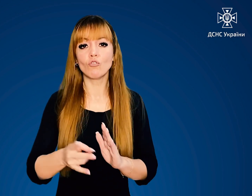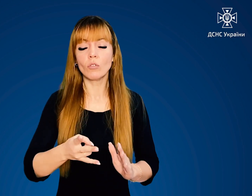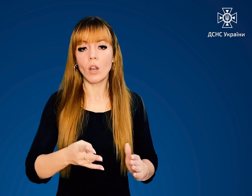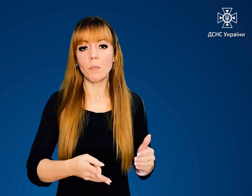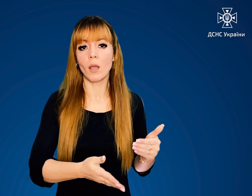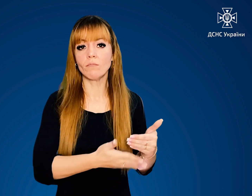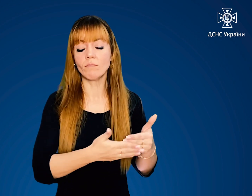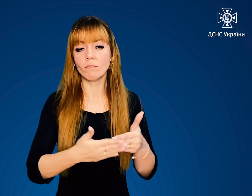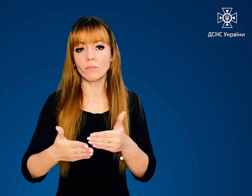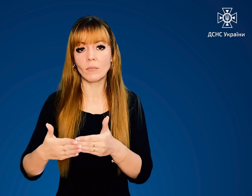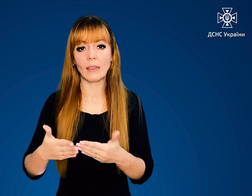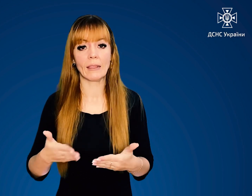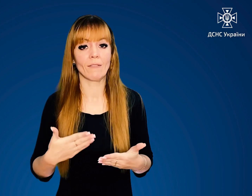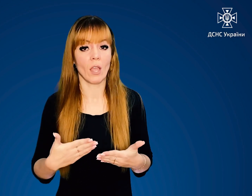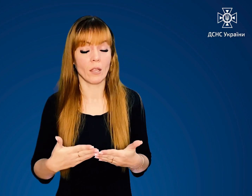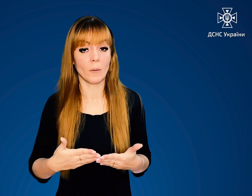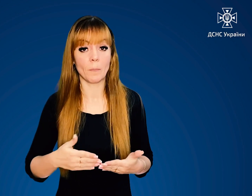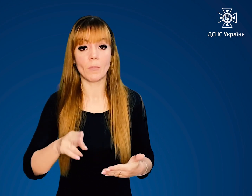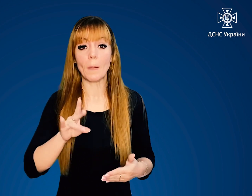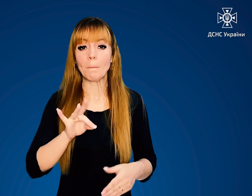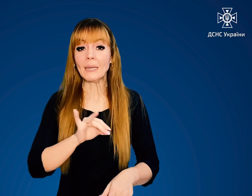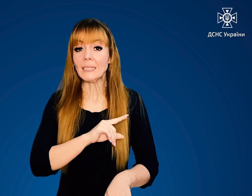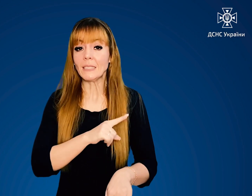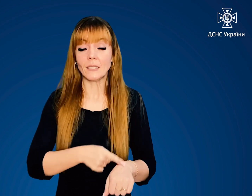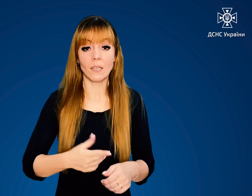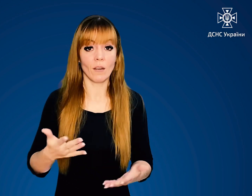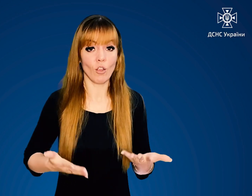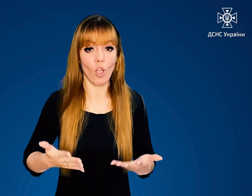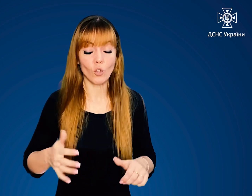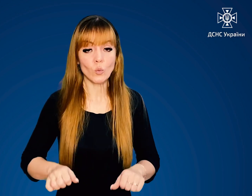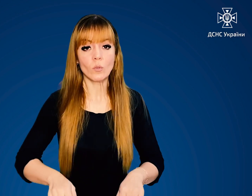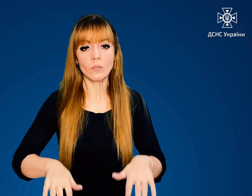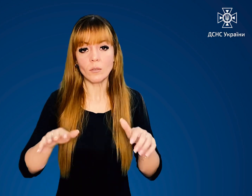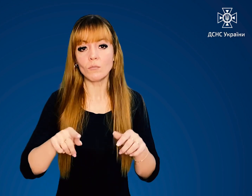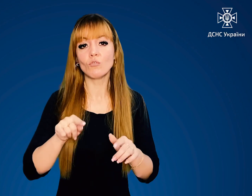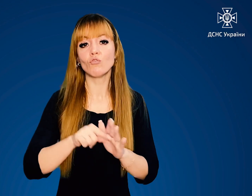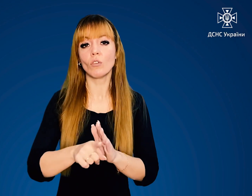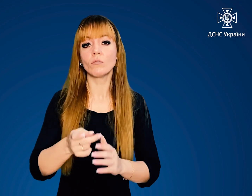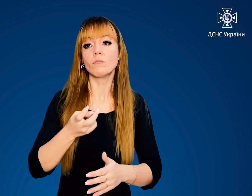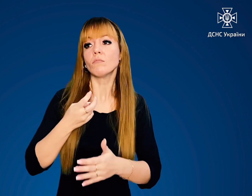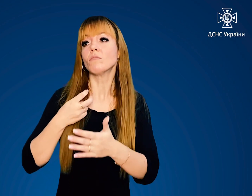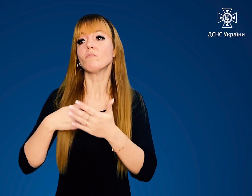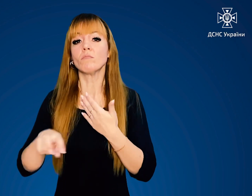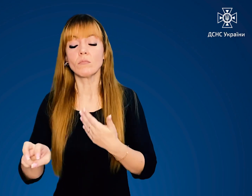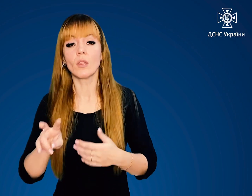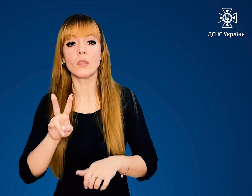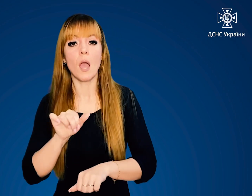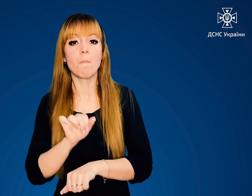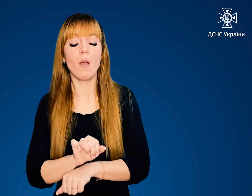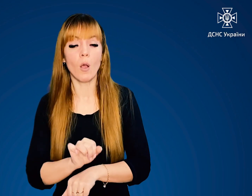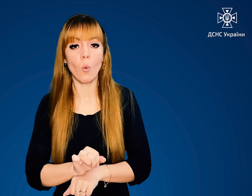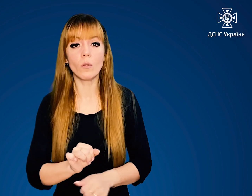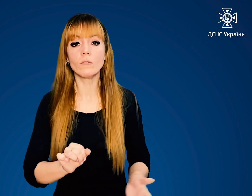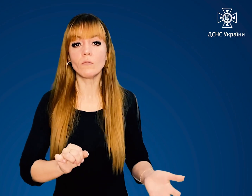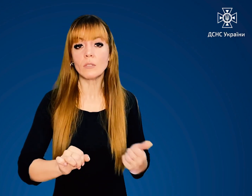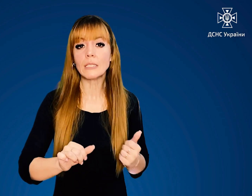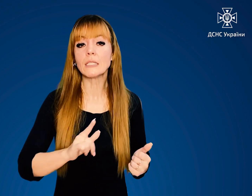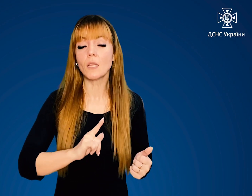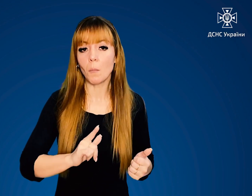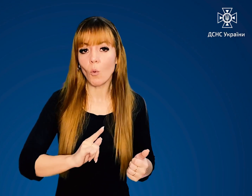виходять на них. А при сильній задимленості перейти на балкон, захопивши із собою вологу ковдру,